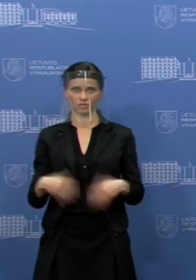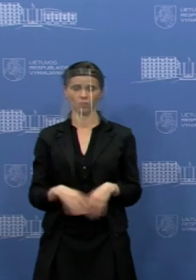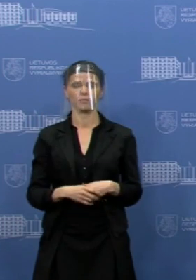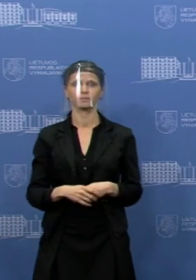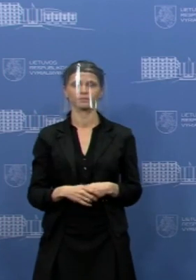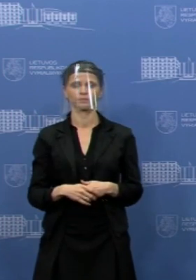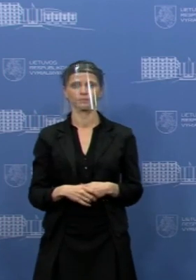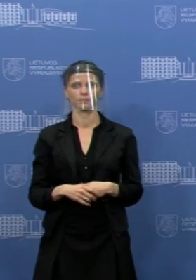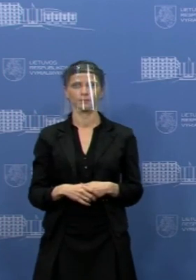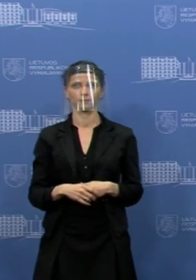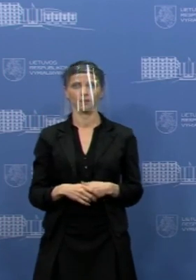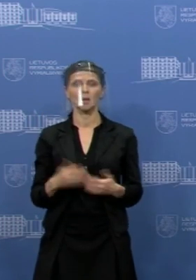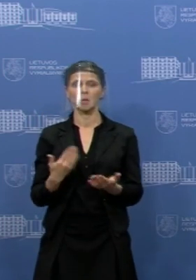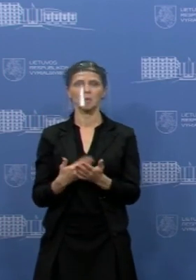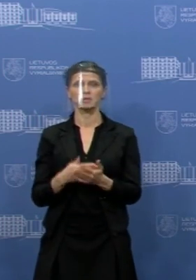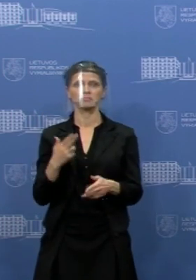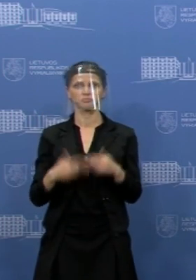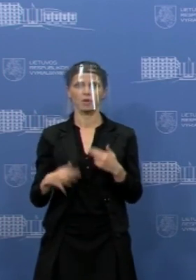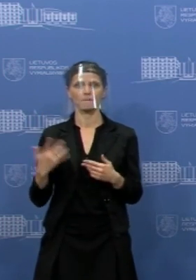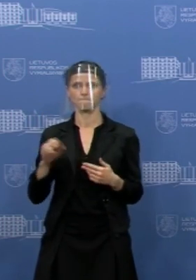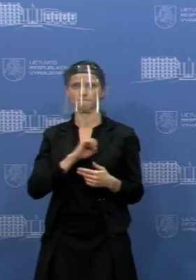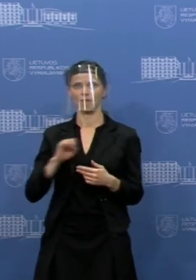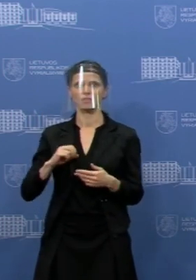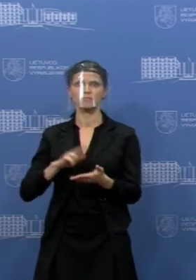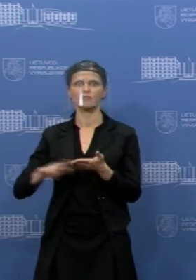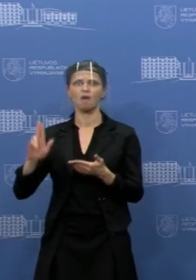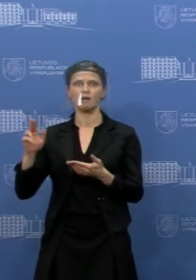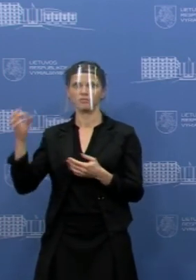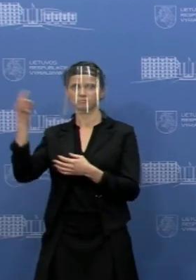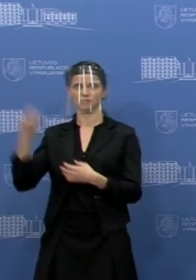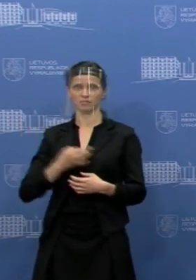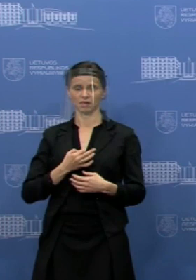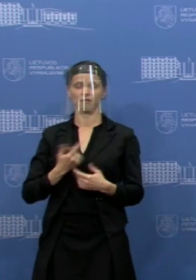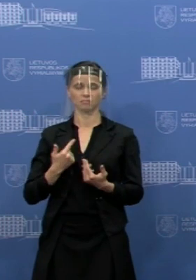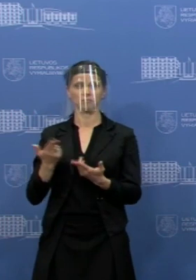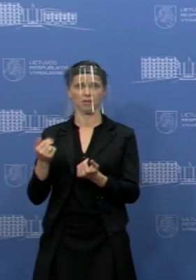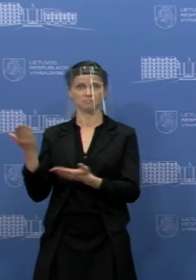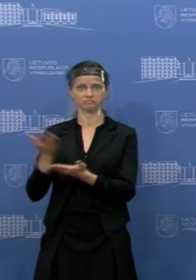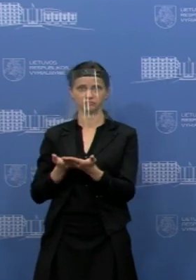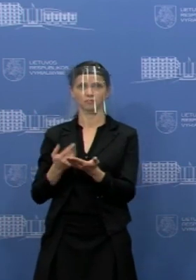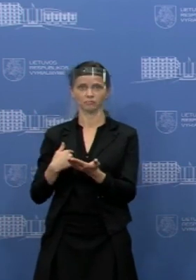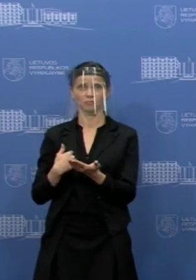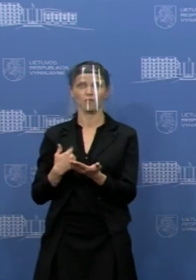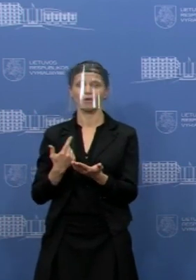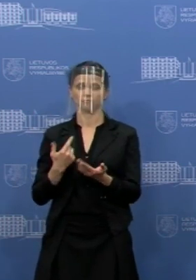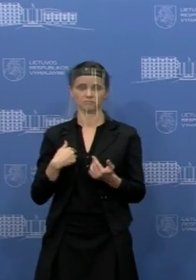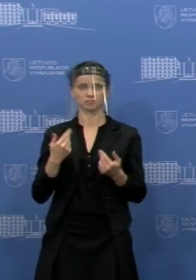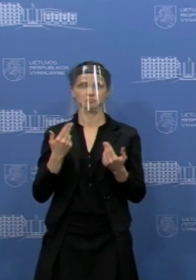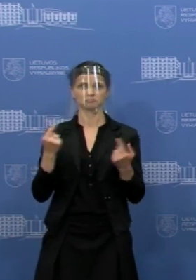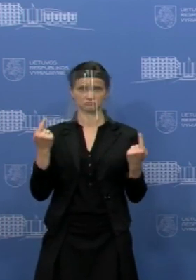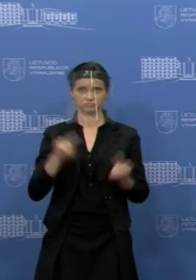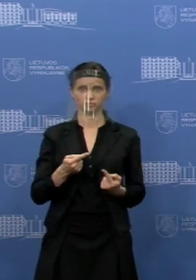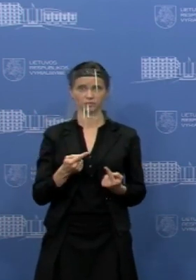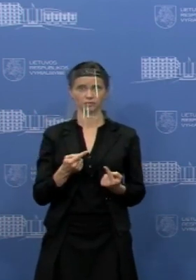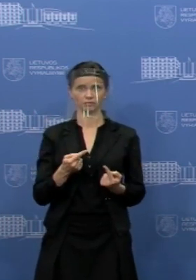atsižvelgiant į mediko ekspertų rekomendacijas, į tendencijas, kurias turim šiuo metu šalyje.